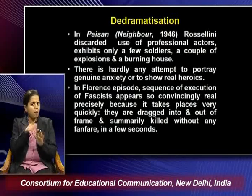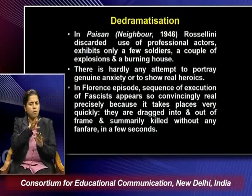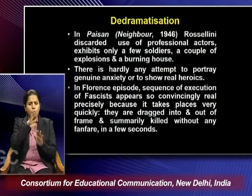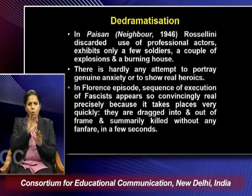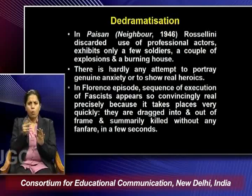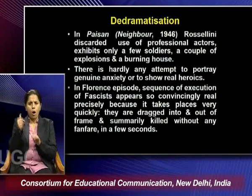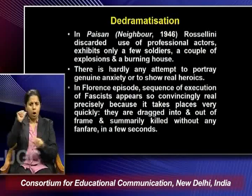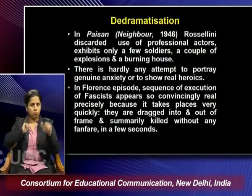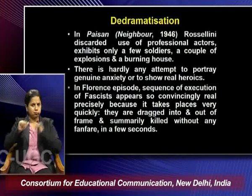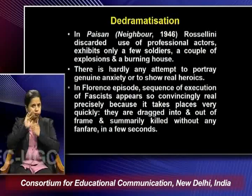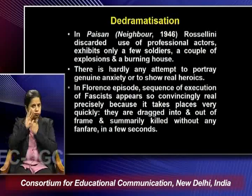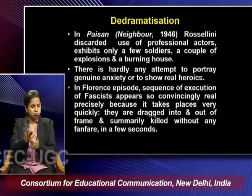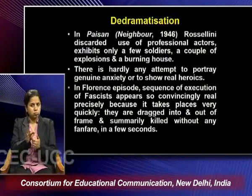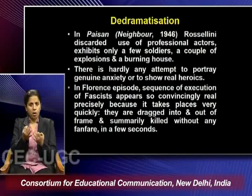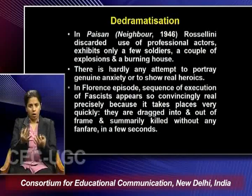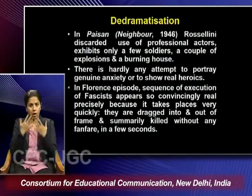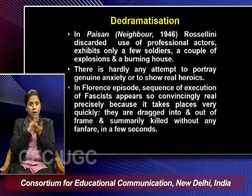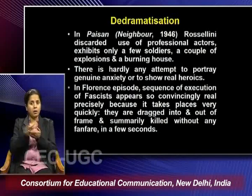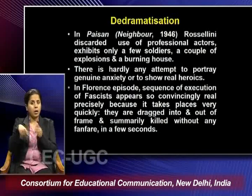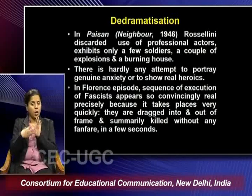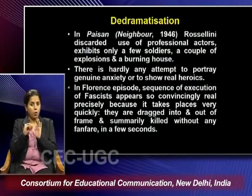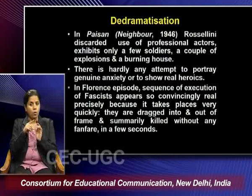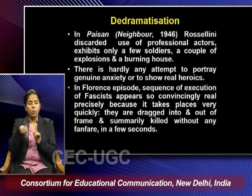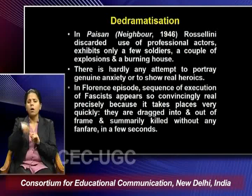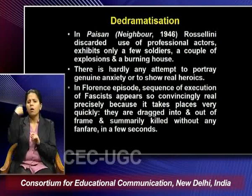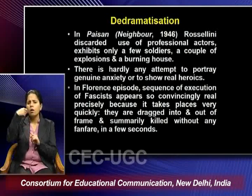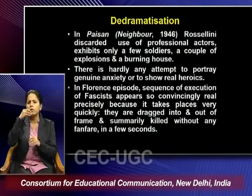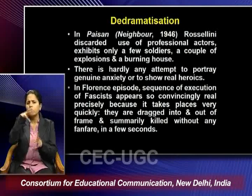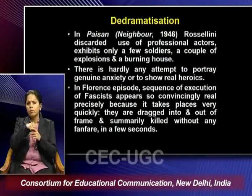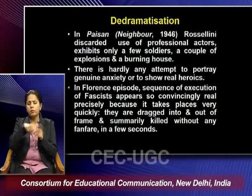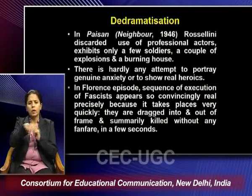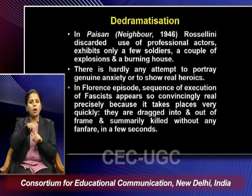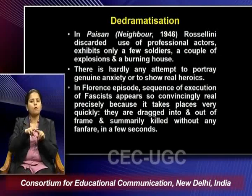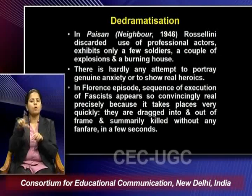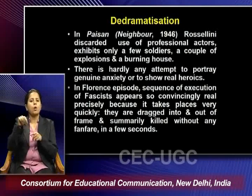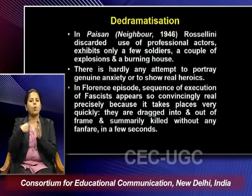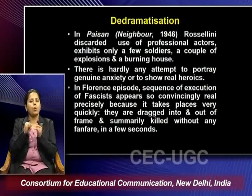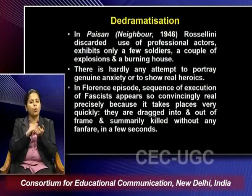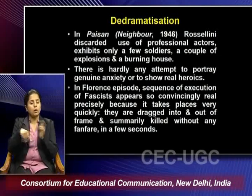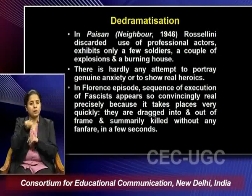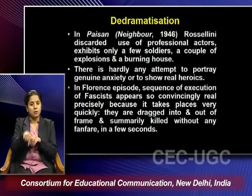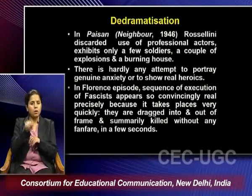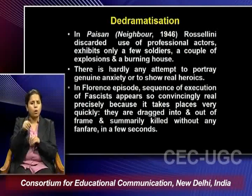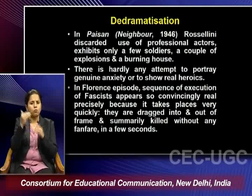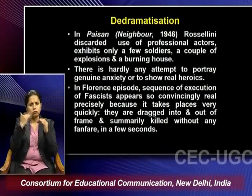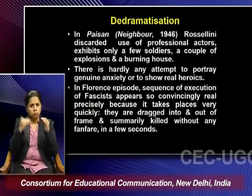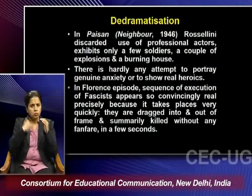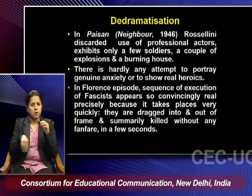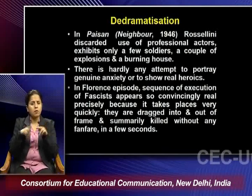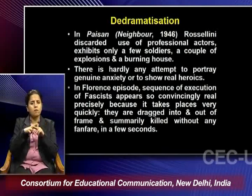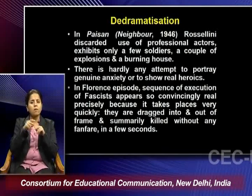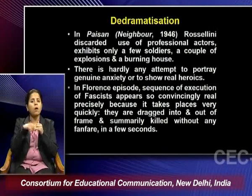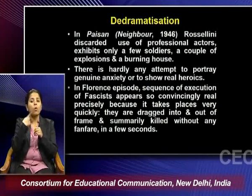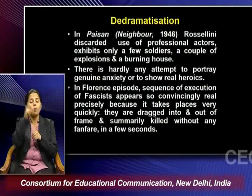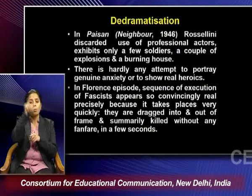heroics. And in one of the episodes in this particular film which is known as the Florence episode the sequence of the execution of the fastest they